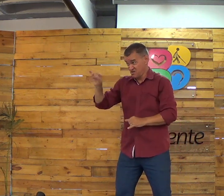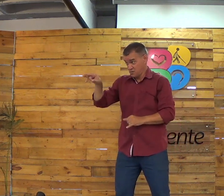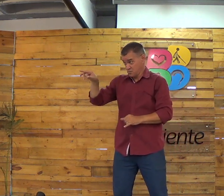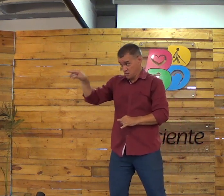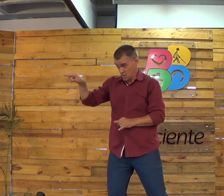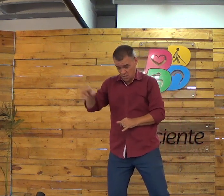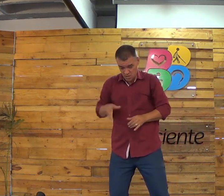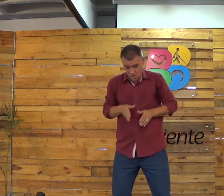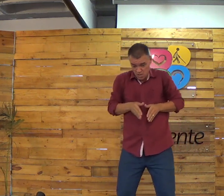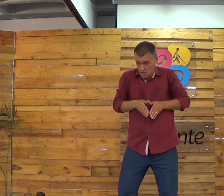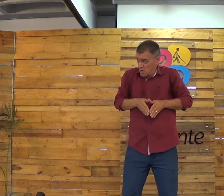Nicolemos.